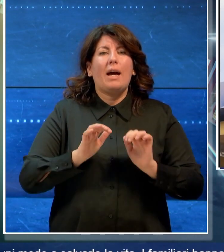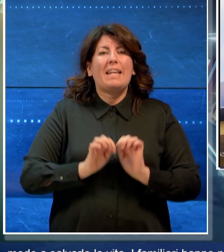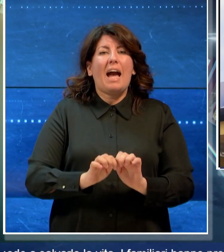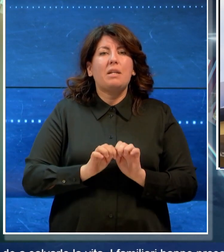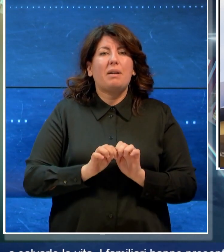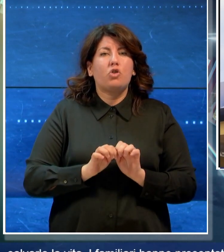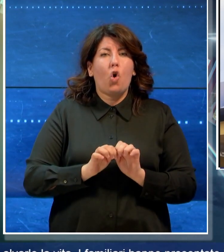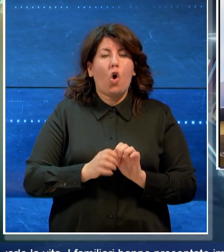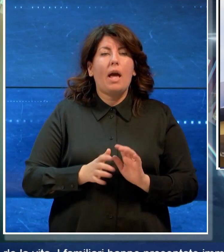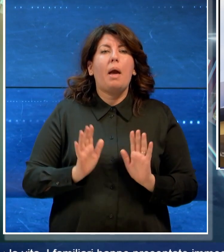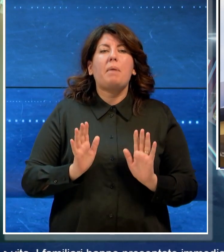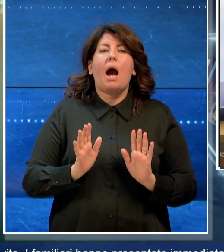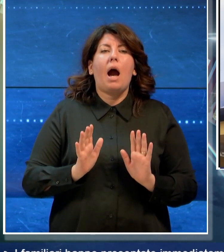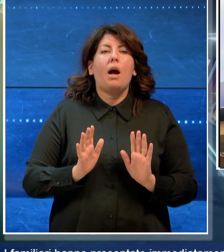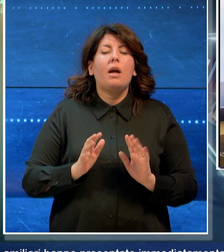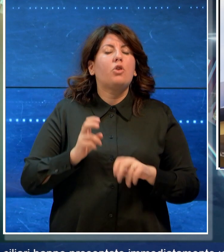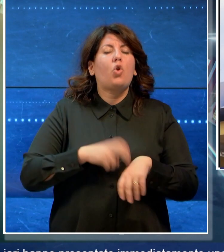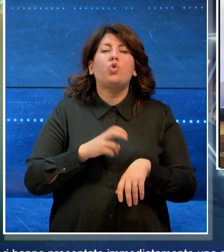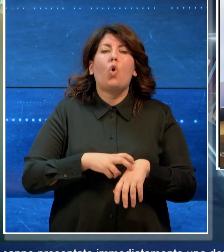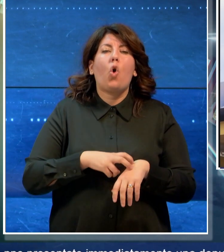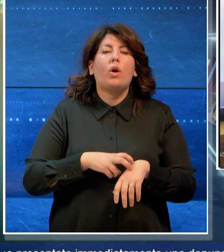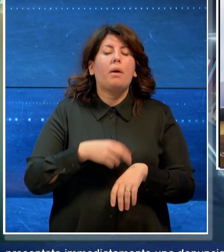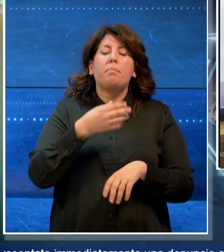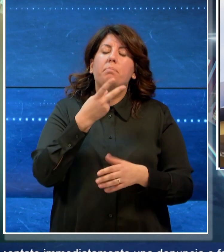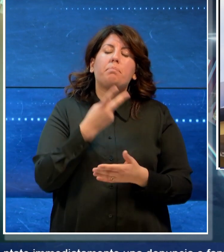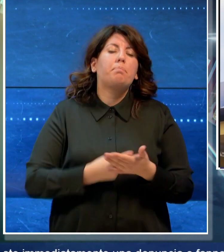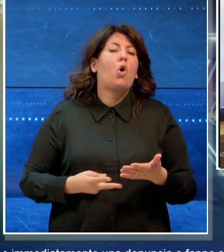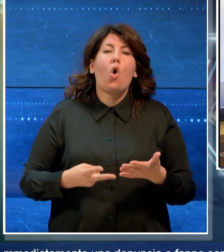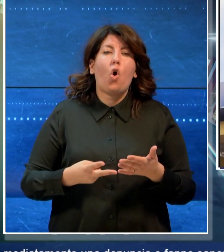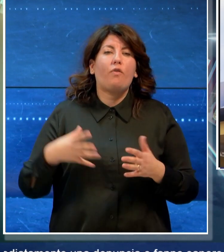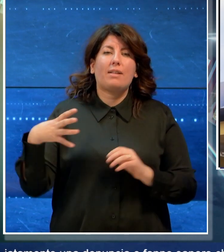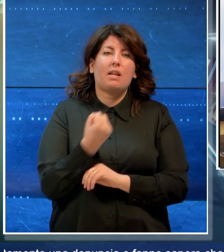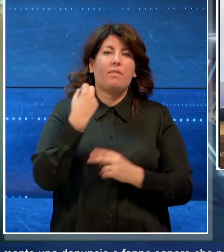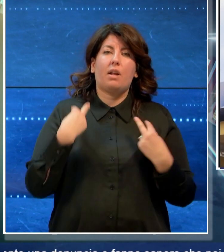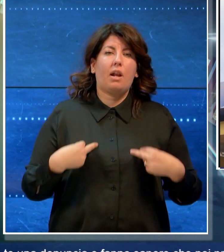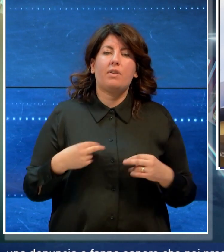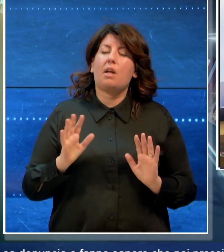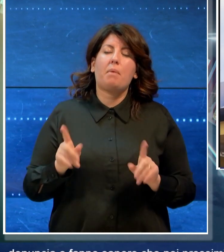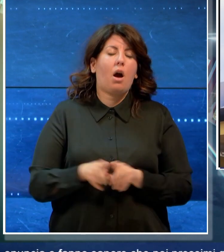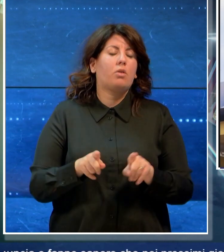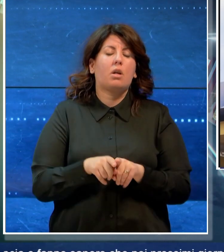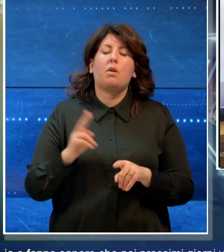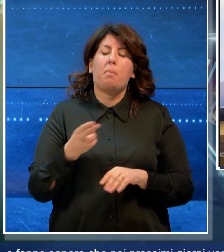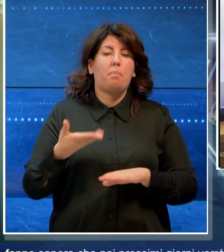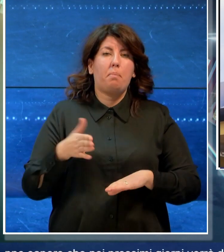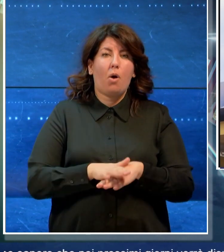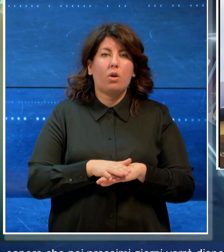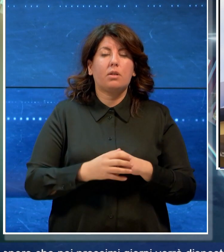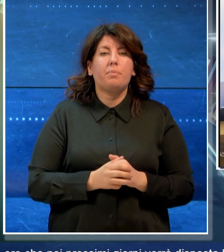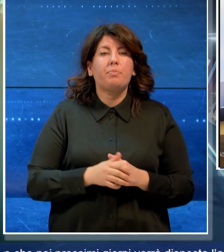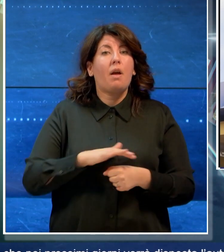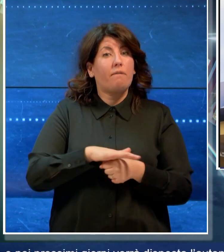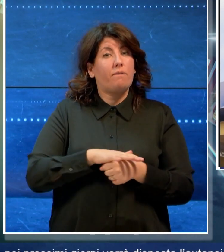in cui i medici hanno provato in ogni modo a salvarle la vita. I familiari hanno